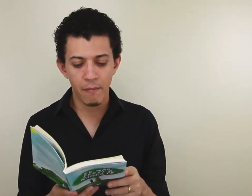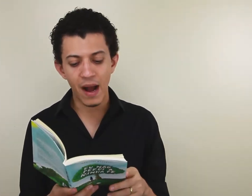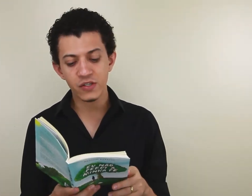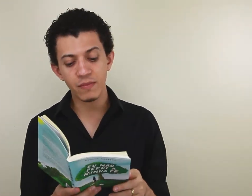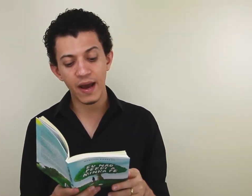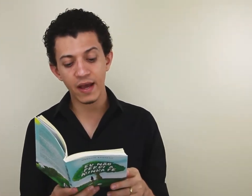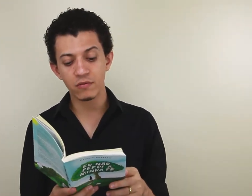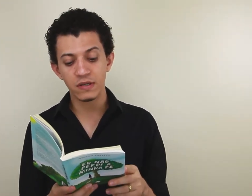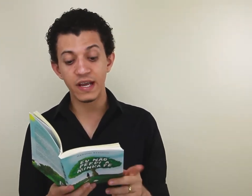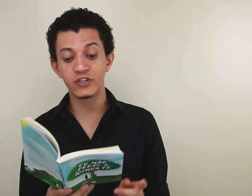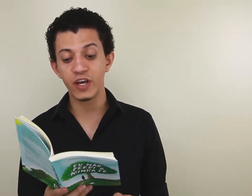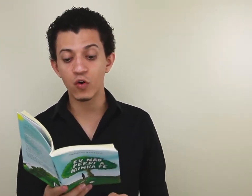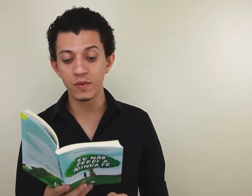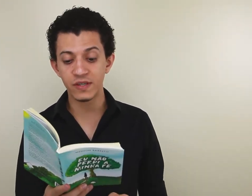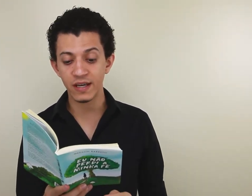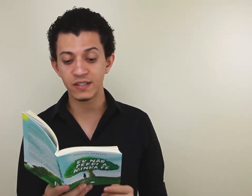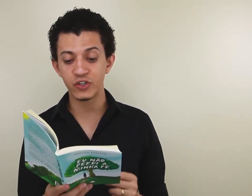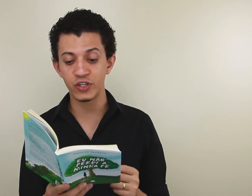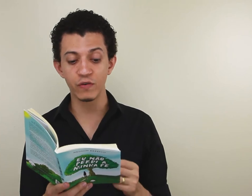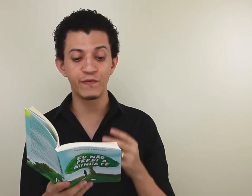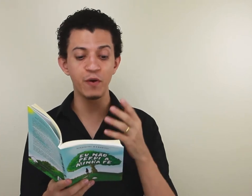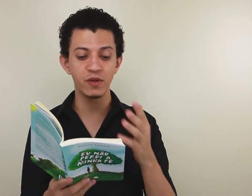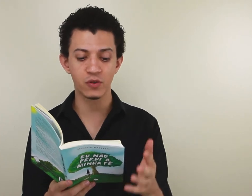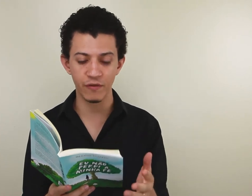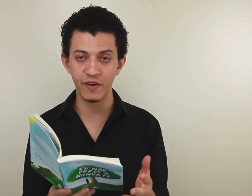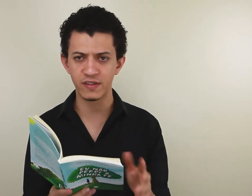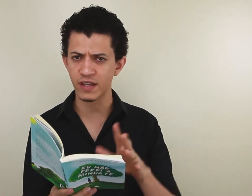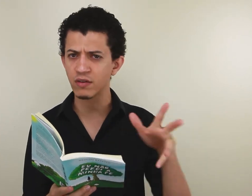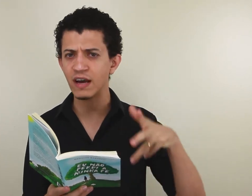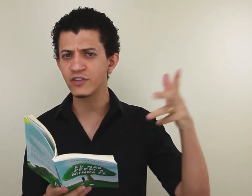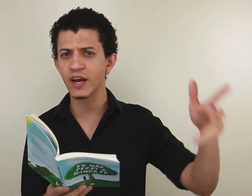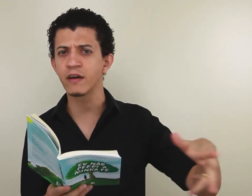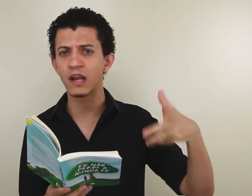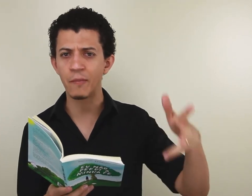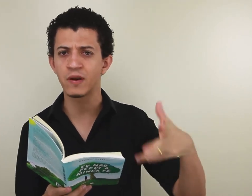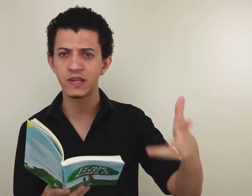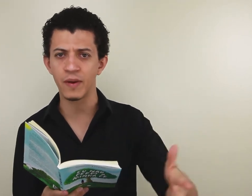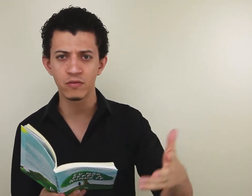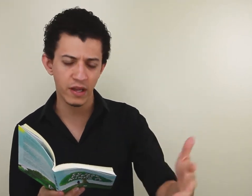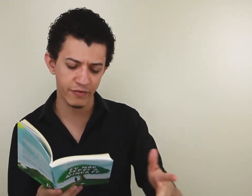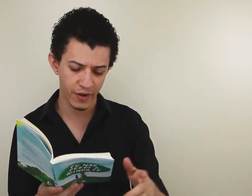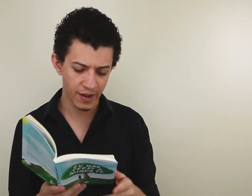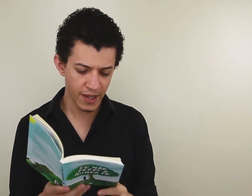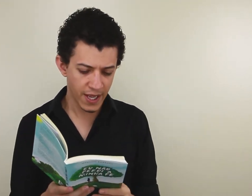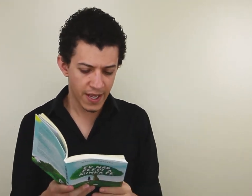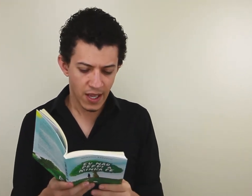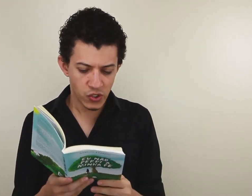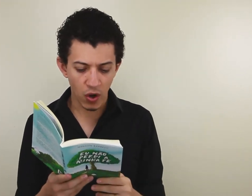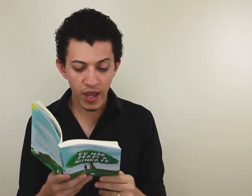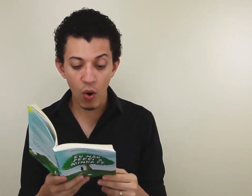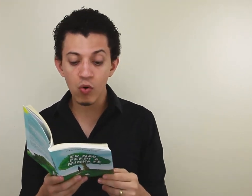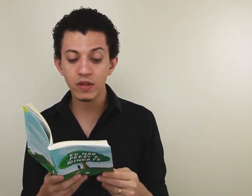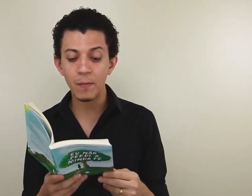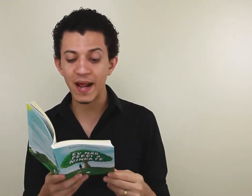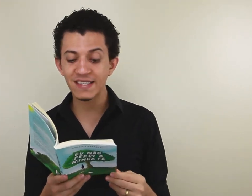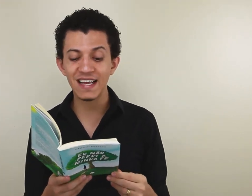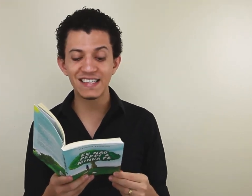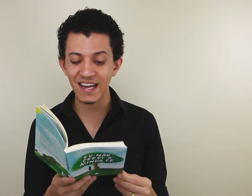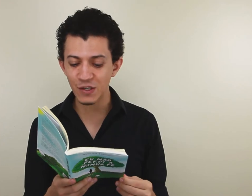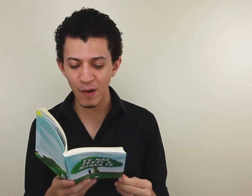Madison Barreto sentia como se assistisse o filme de sua vida, disse que eu estava chegando lá para o lançamento do livro, sorriu ao contemplar as dezenas de